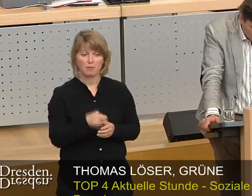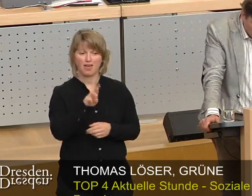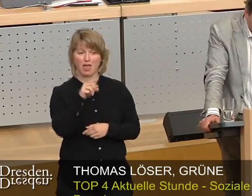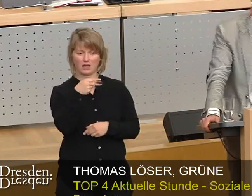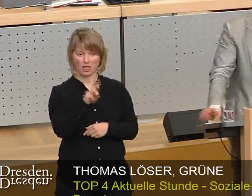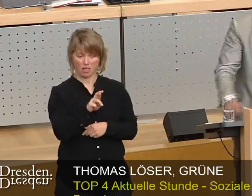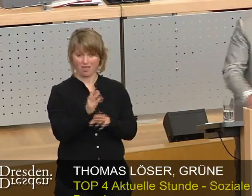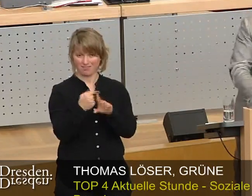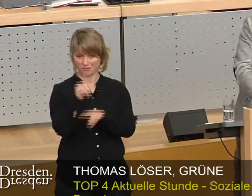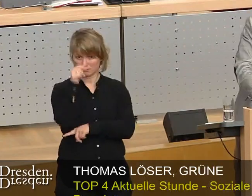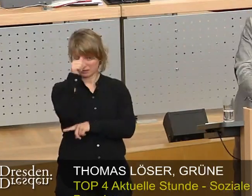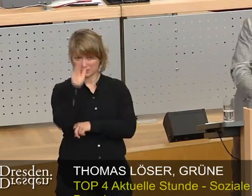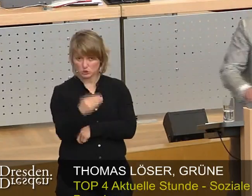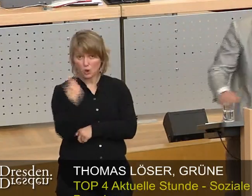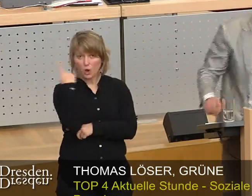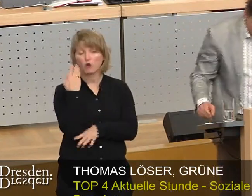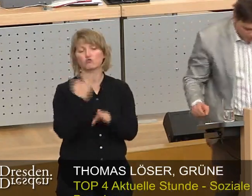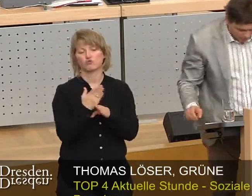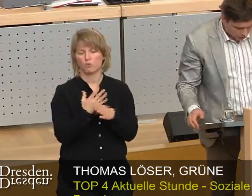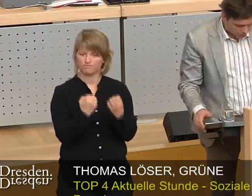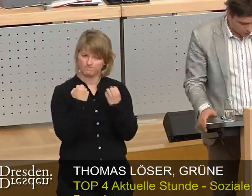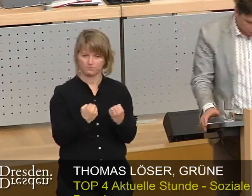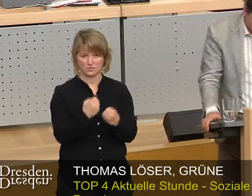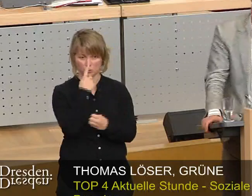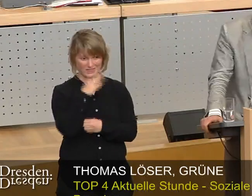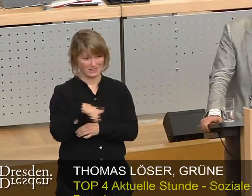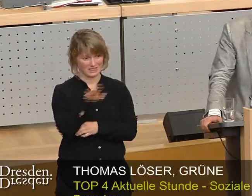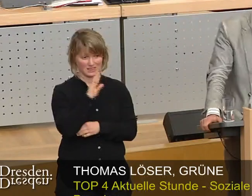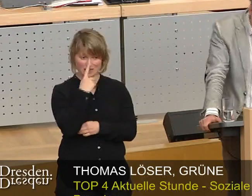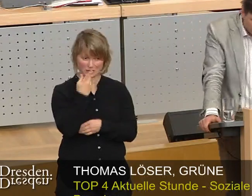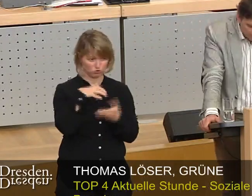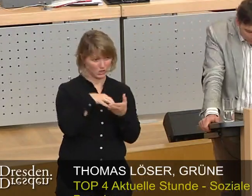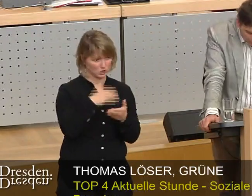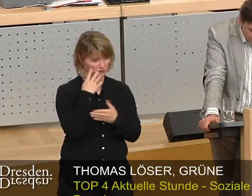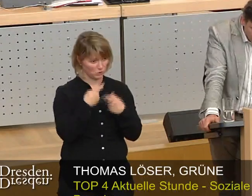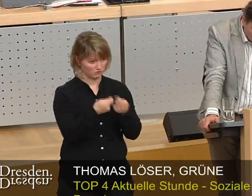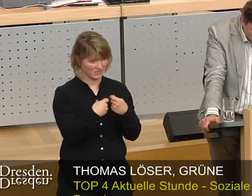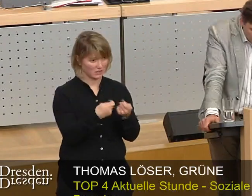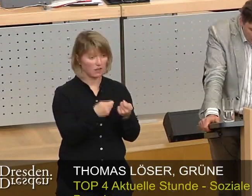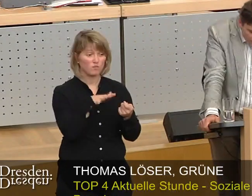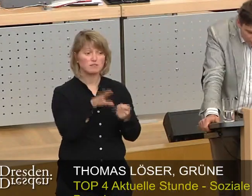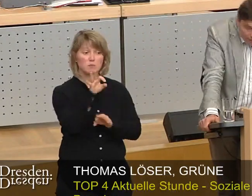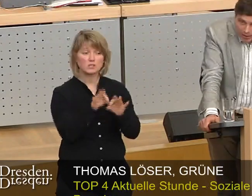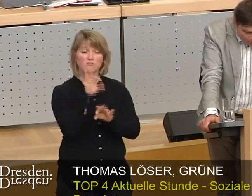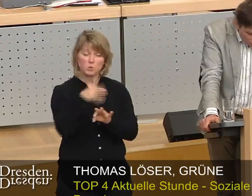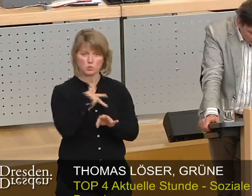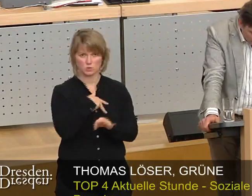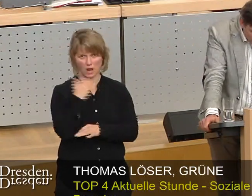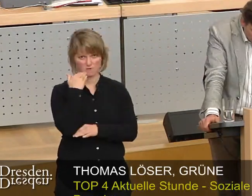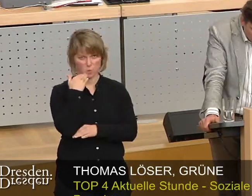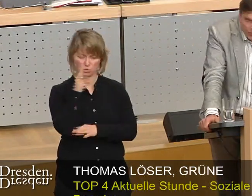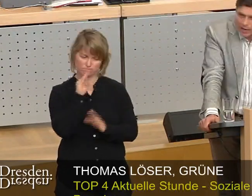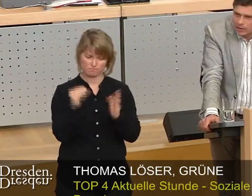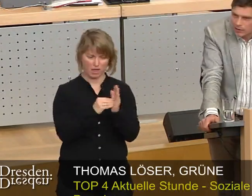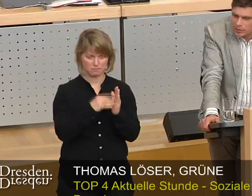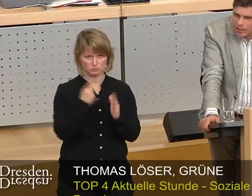hat durchgesetzt, dass wir bei Verkauf von städtischen Grundstücken sichern, dass 15 Prozent für Sozialwohnungen dort reingeschrieben